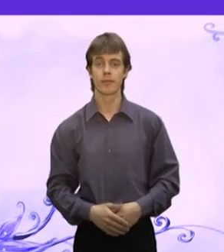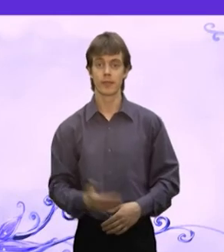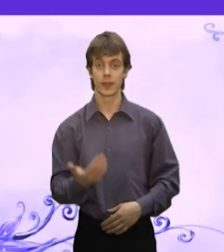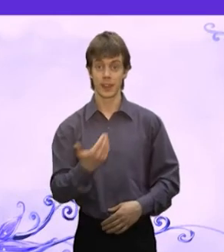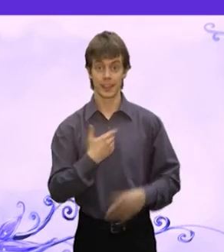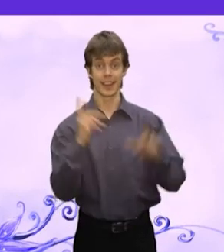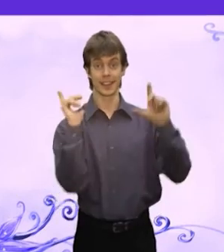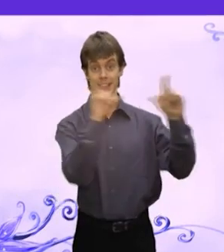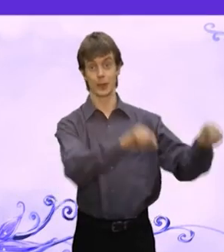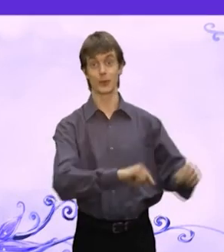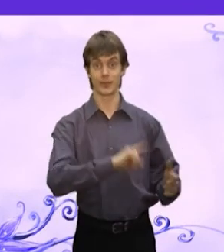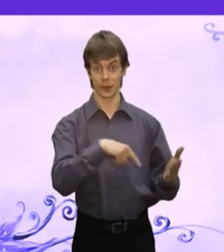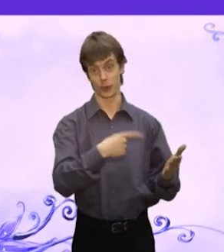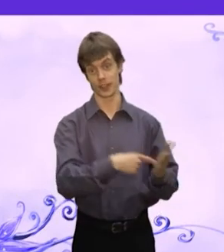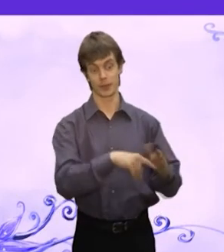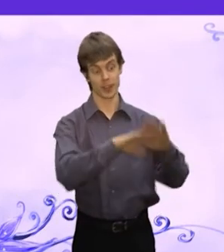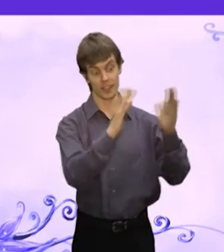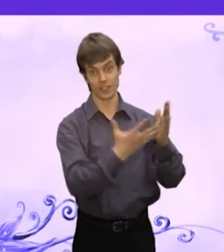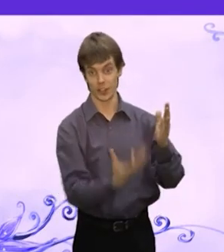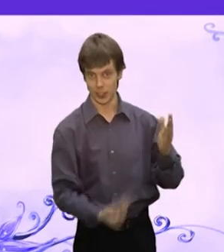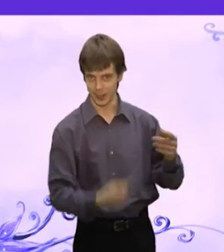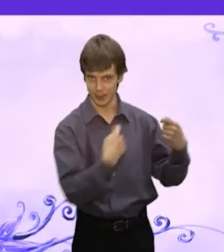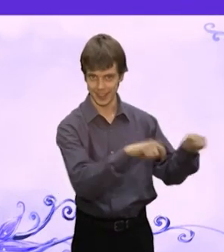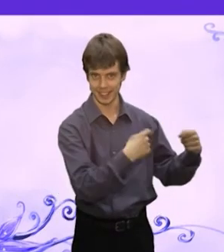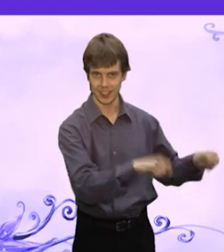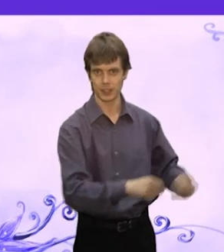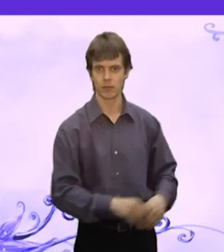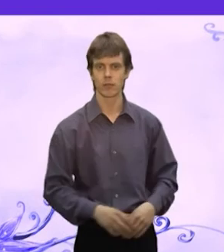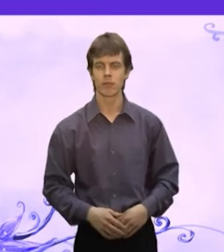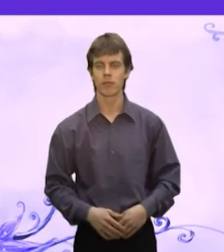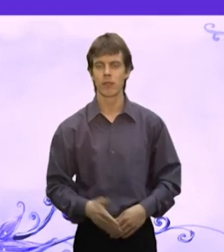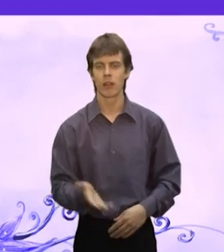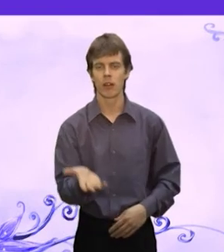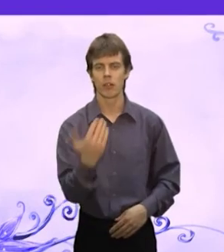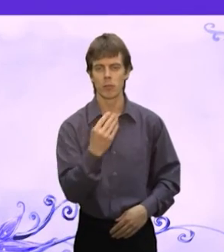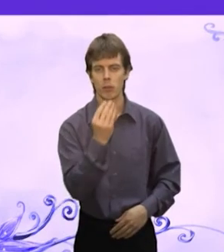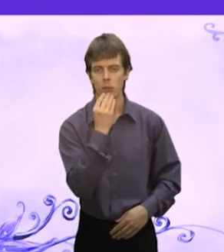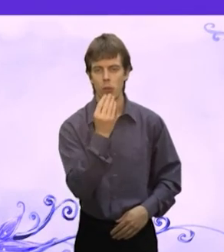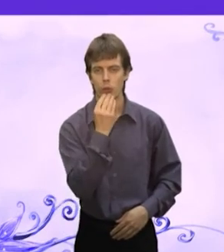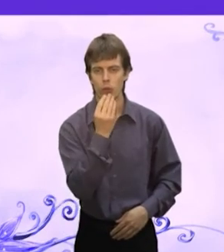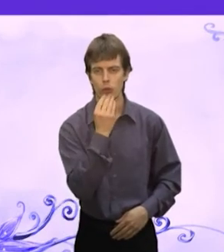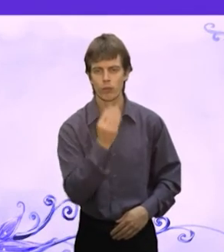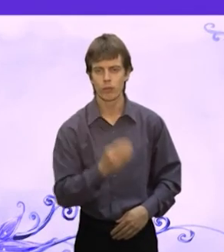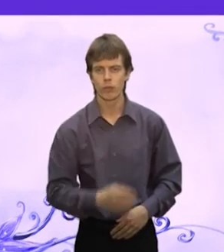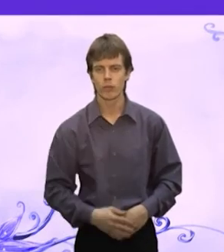куда едешь? Еду в город Корешки продавать Дай-ка мне попробовать